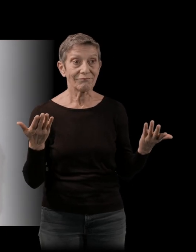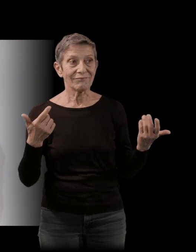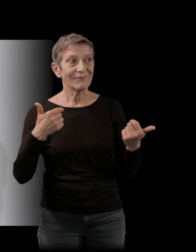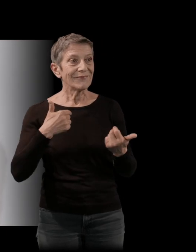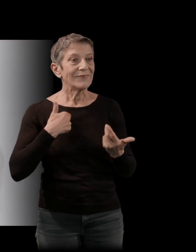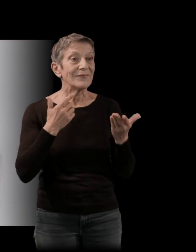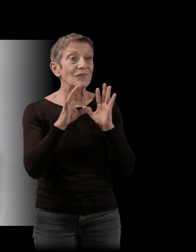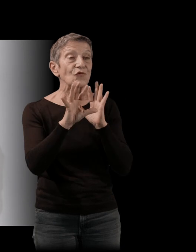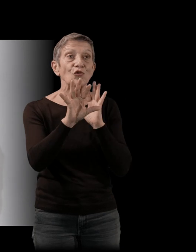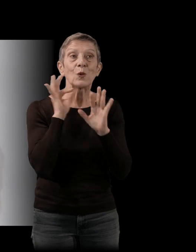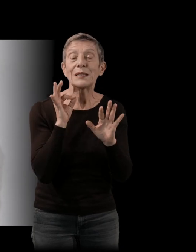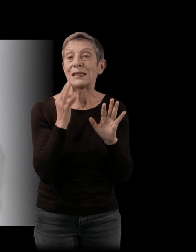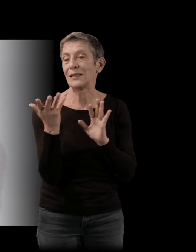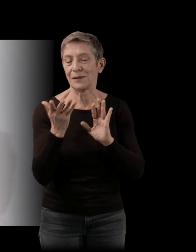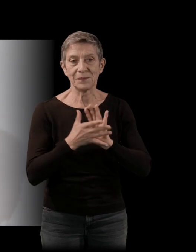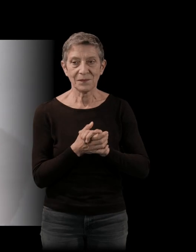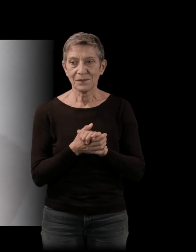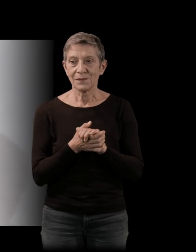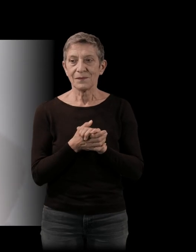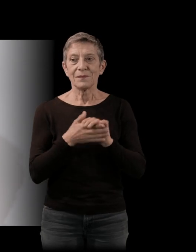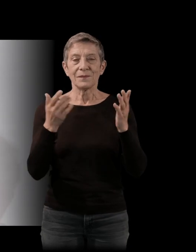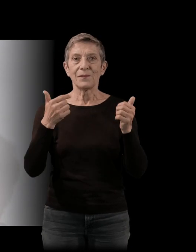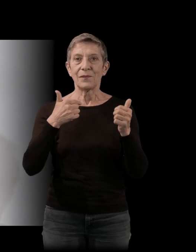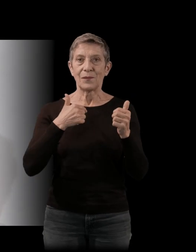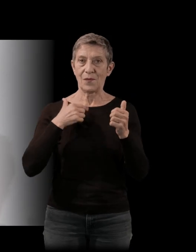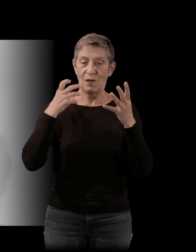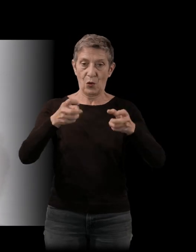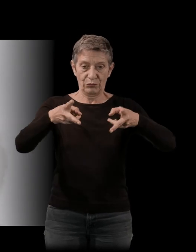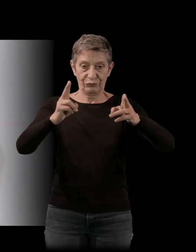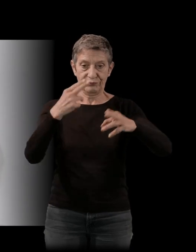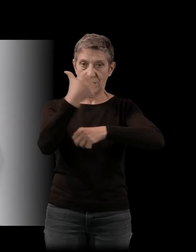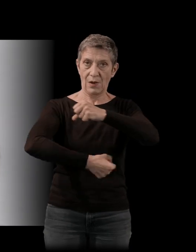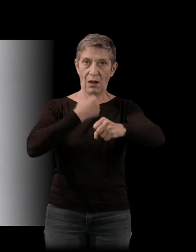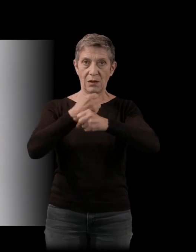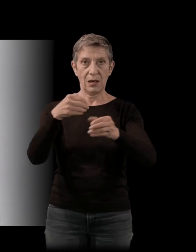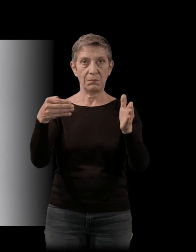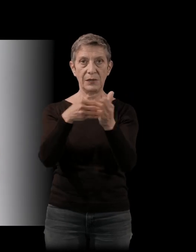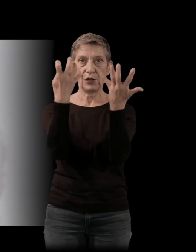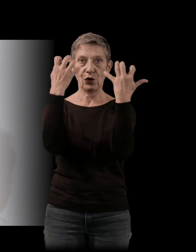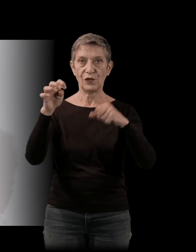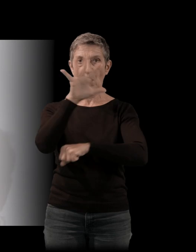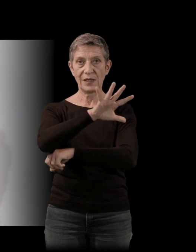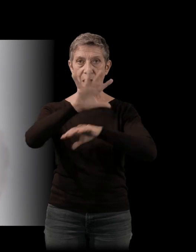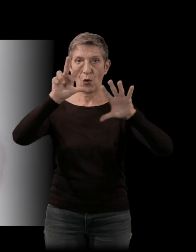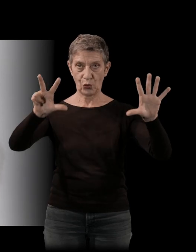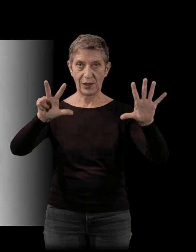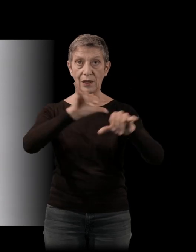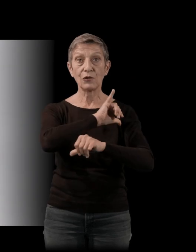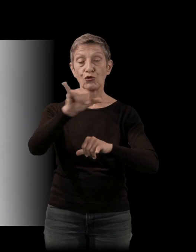mon roman d'être sur une seule année. C'est toute l'année 58 et jusqu'au Festival de Cannes de début 59.